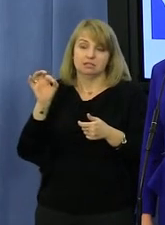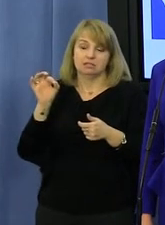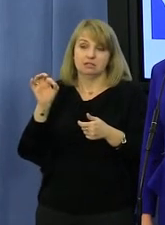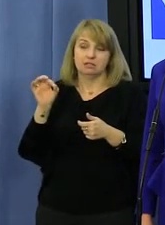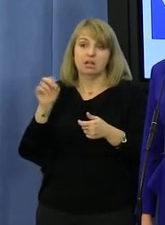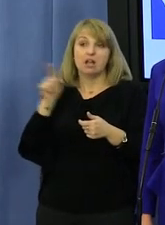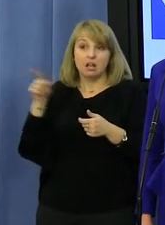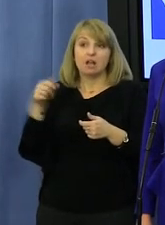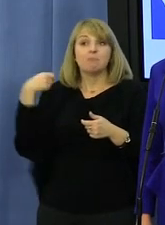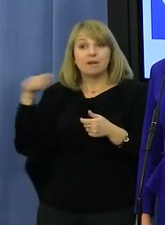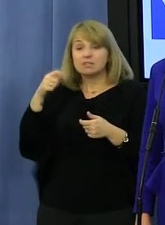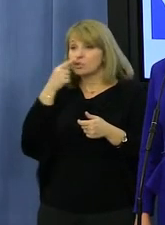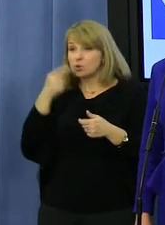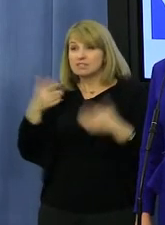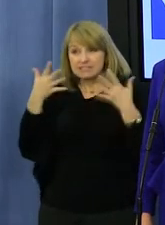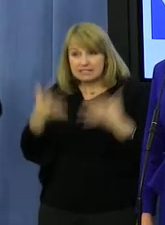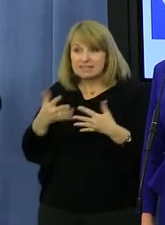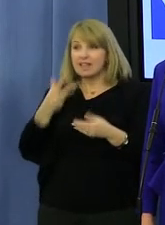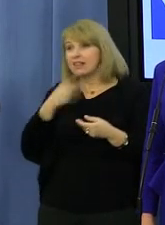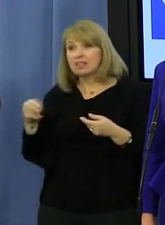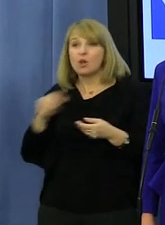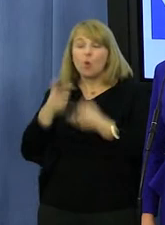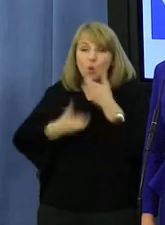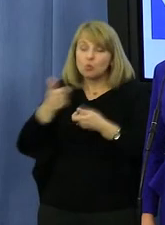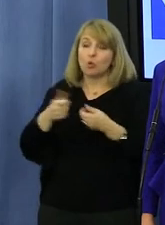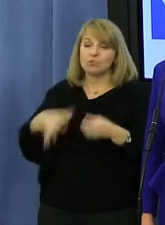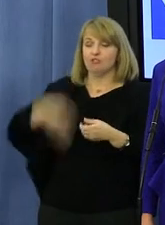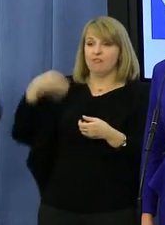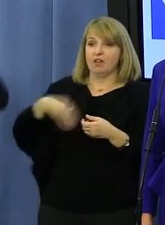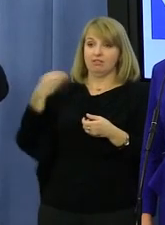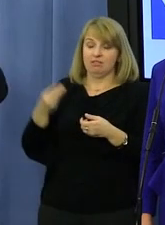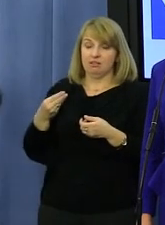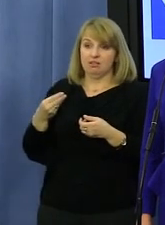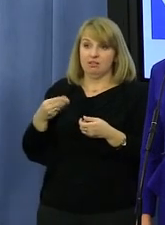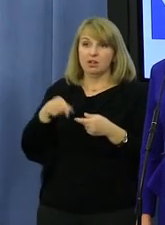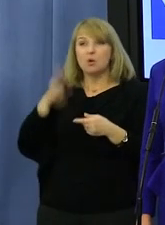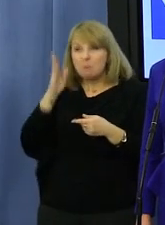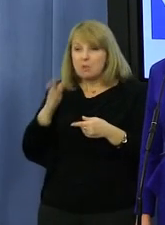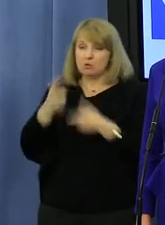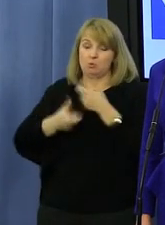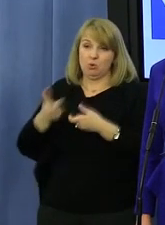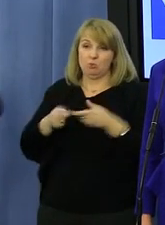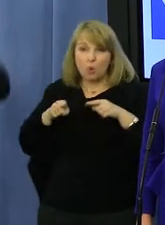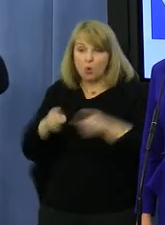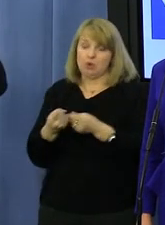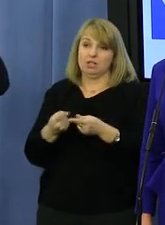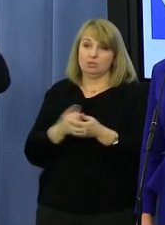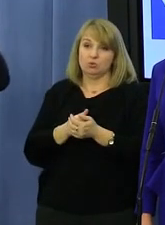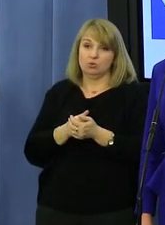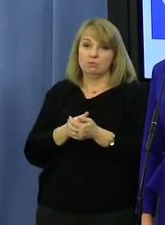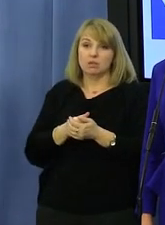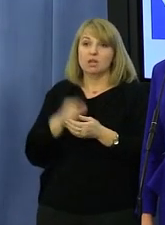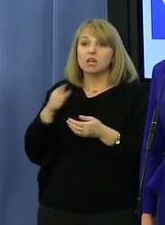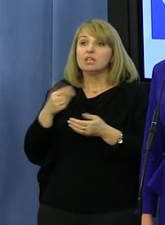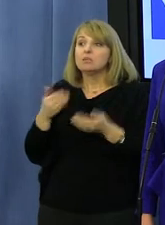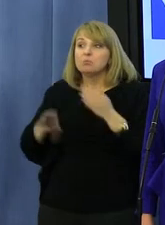na rękę, żeby się te uroczystości nie odbyły. Niech się te uroczystości odbędą. I niech nawet ten punkt o bezpieczeństwie zostanie. I niech przedstawiciele Rosji